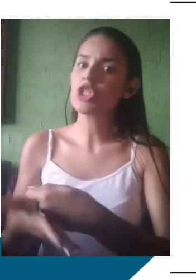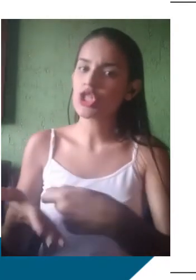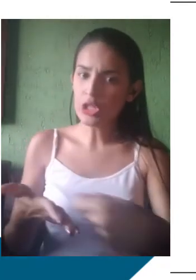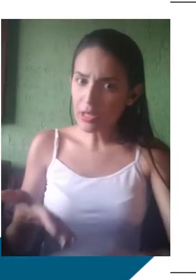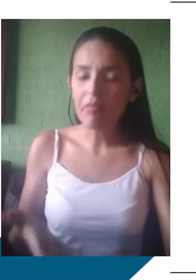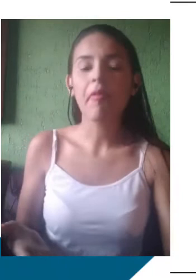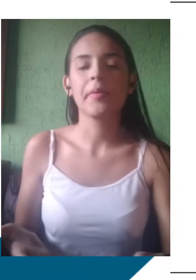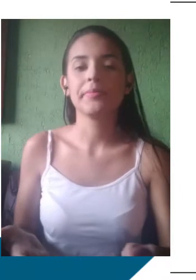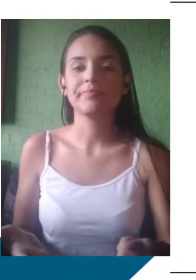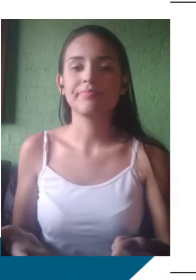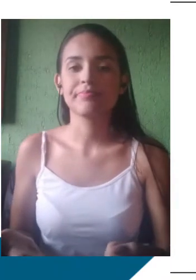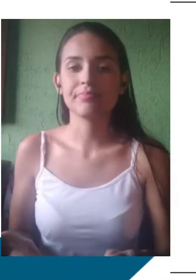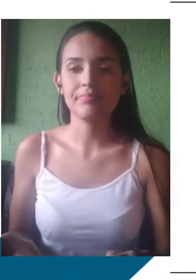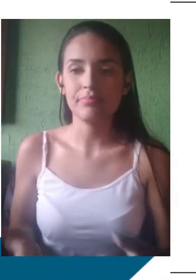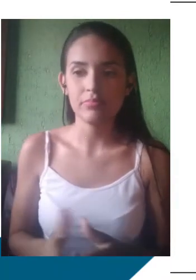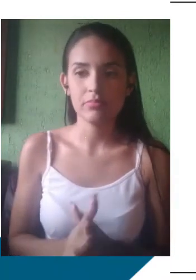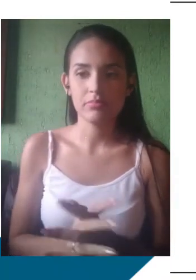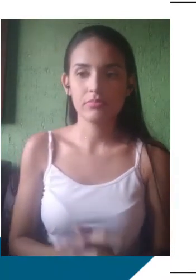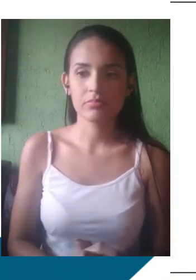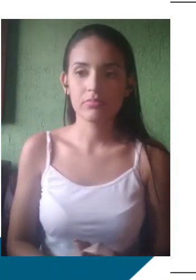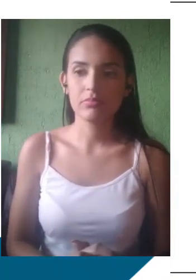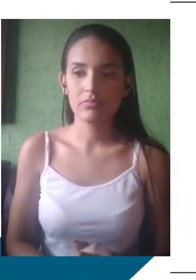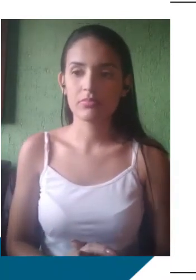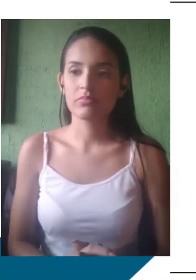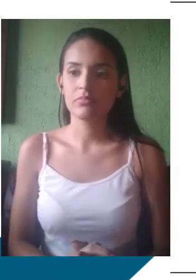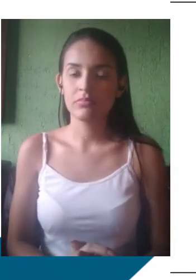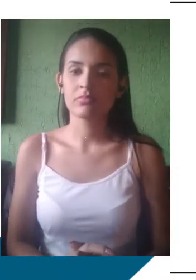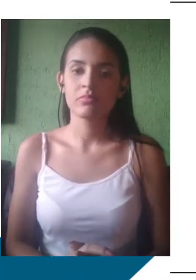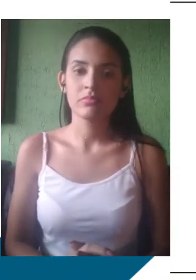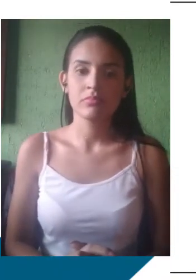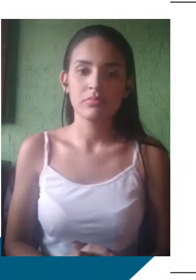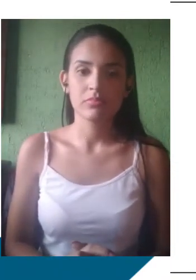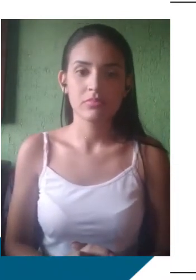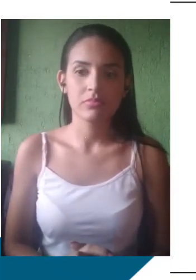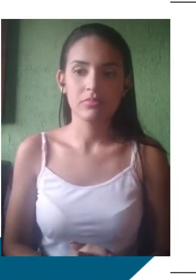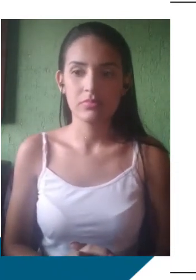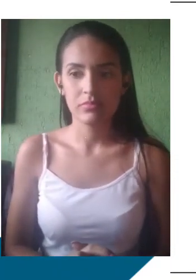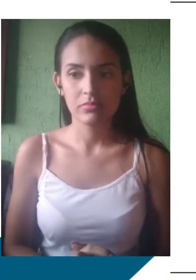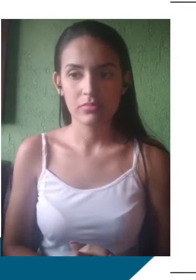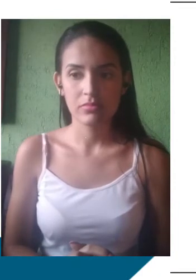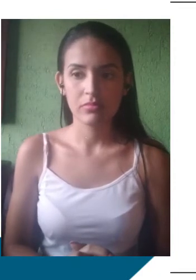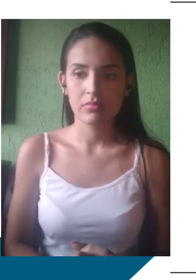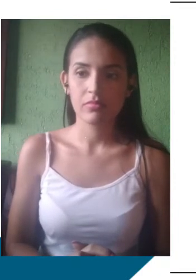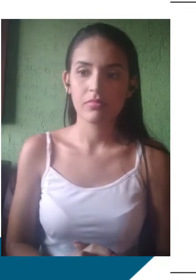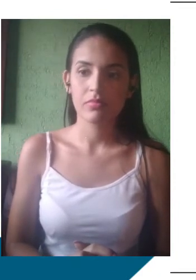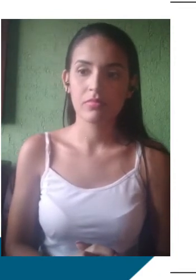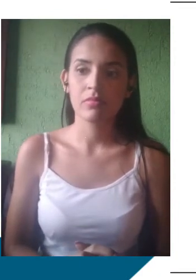Então, dominar a norma padrão, garantir o acesso ao maior número de pessoas, é democratizar,